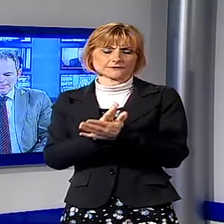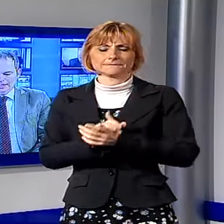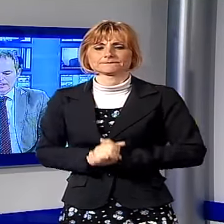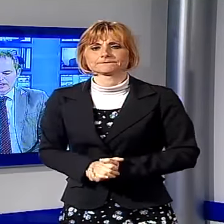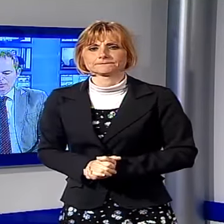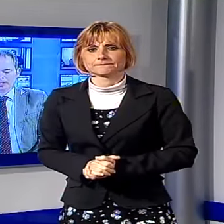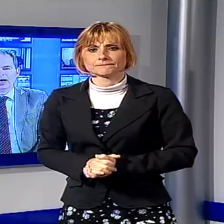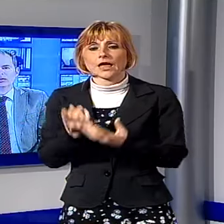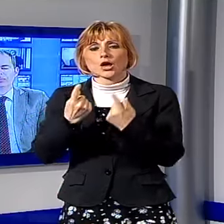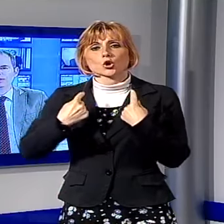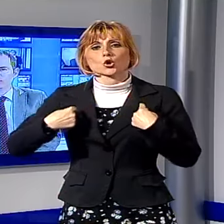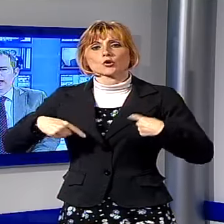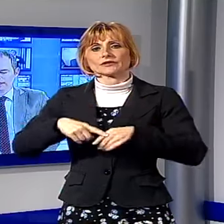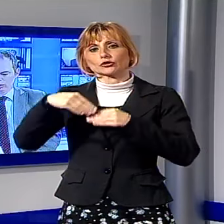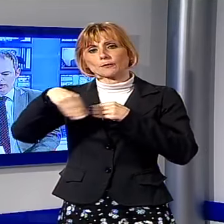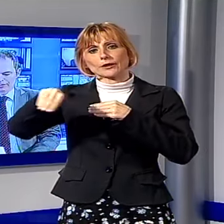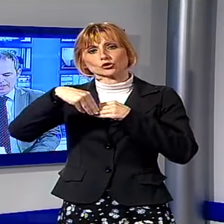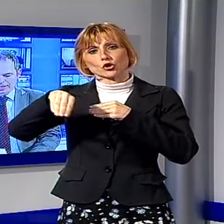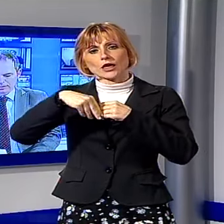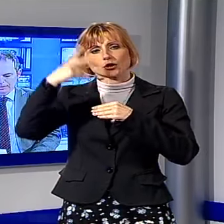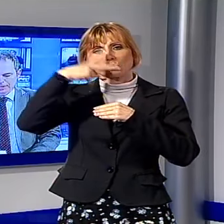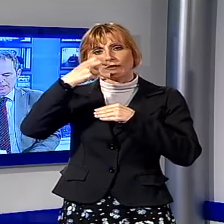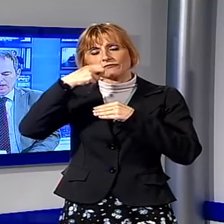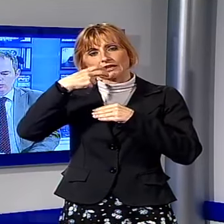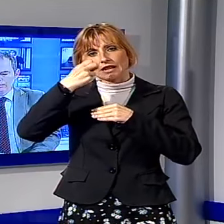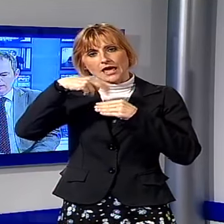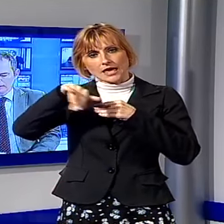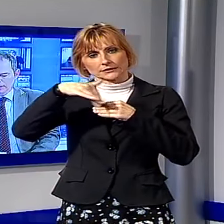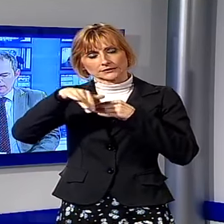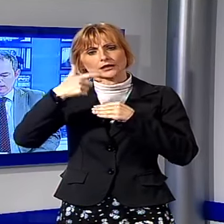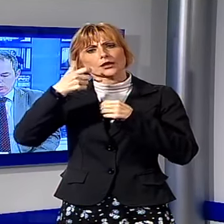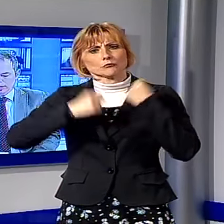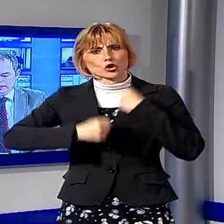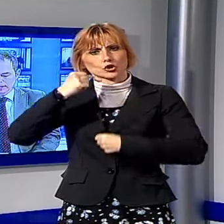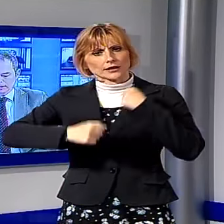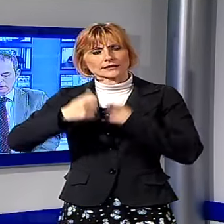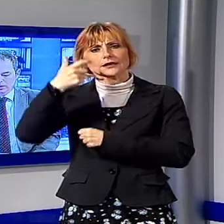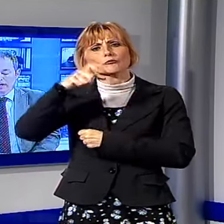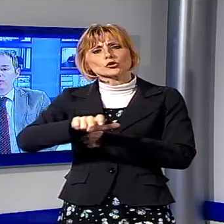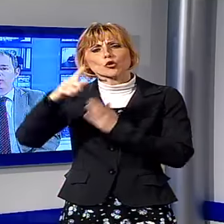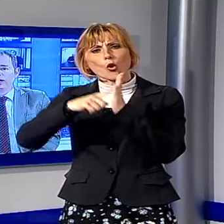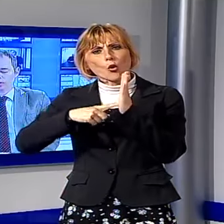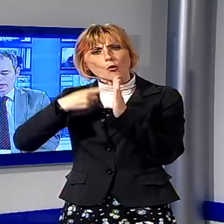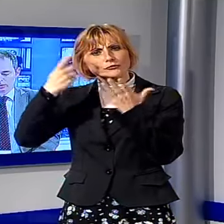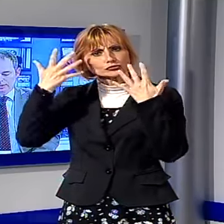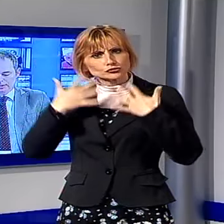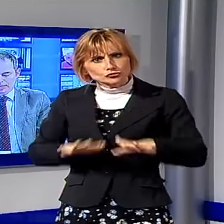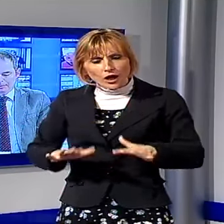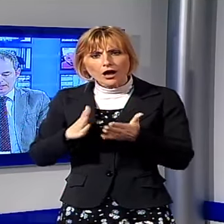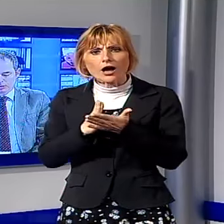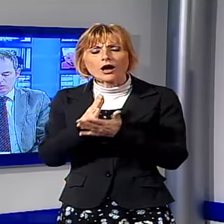Protesta del Comitato Pendolari Lucca-Firenze, perché ad un mese dalla sua installazione ancora non è